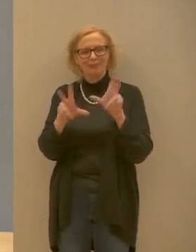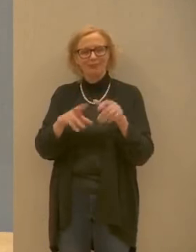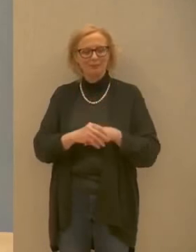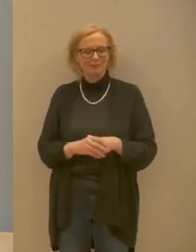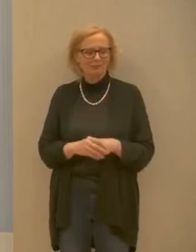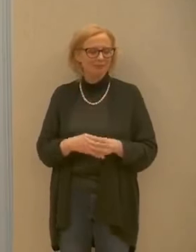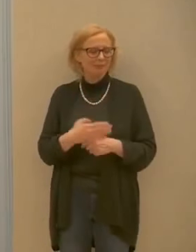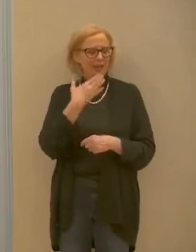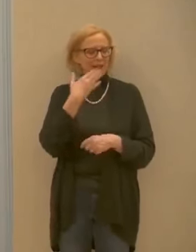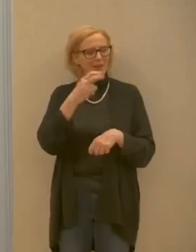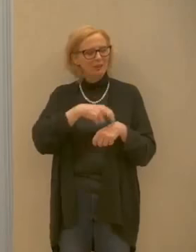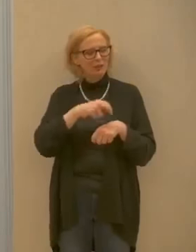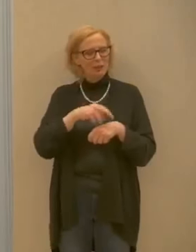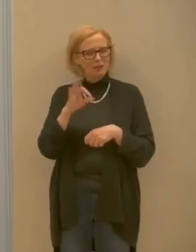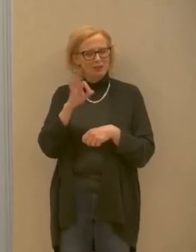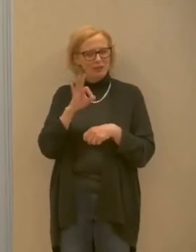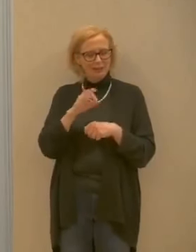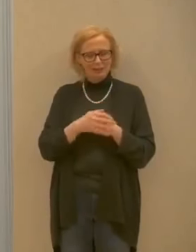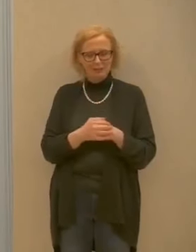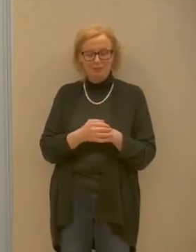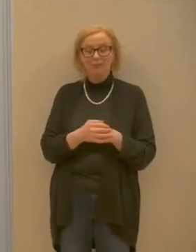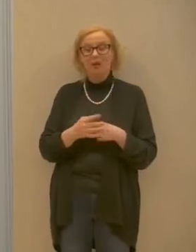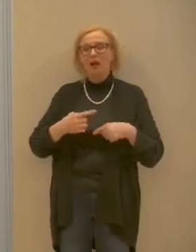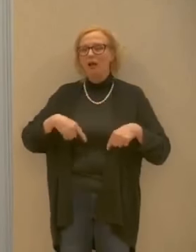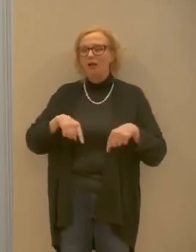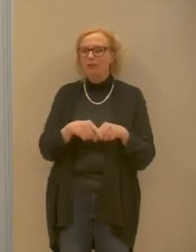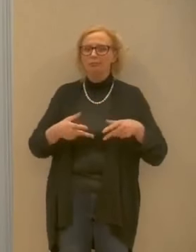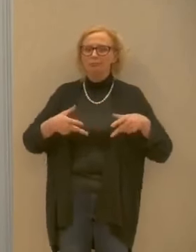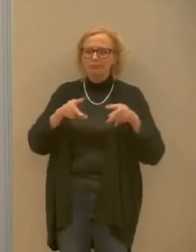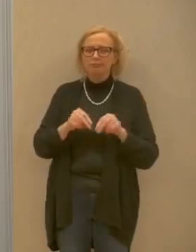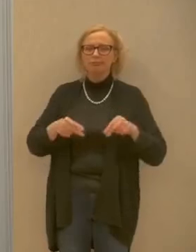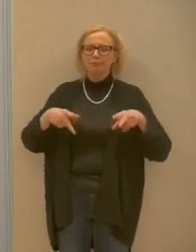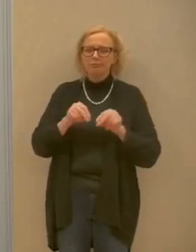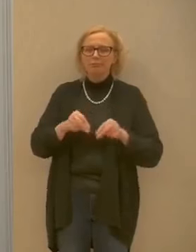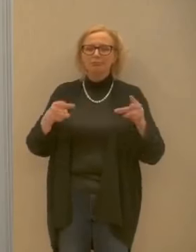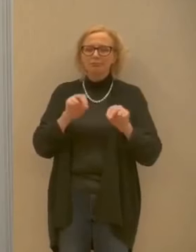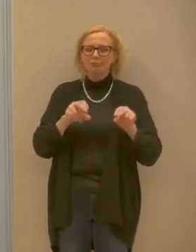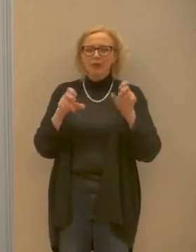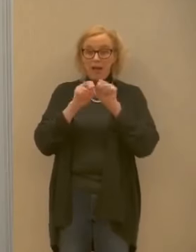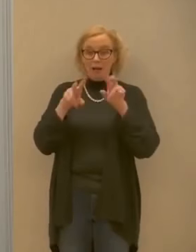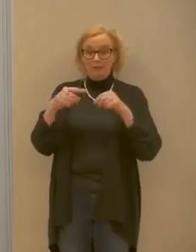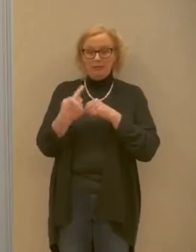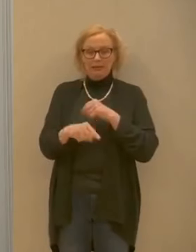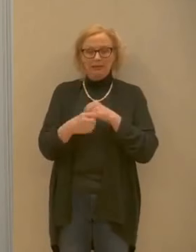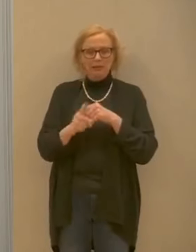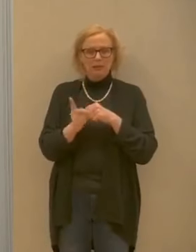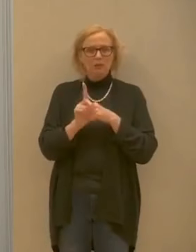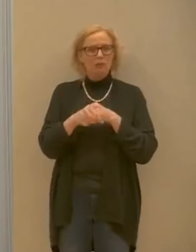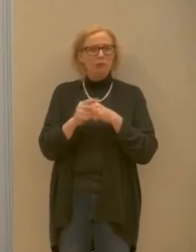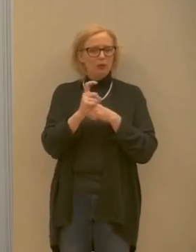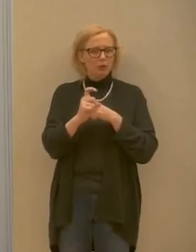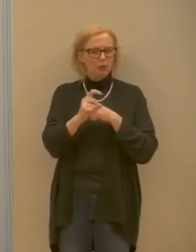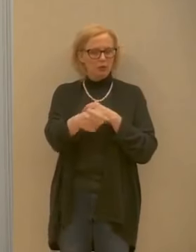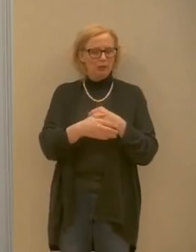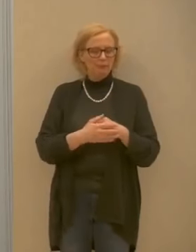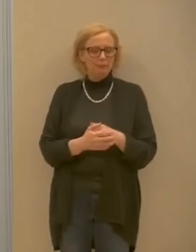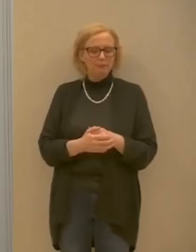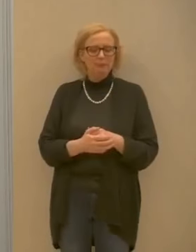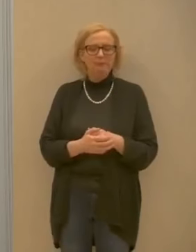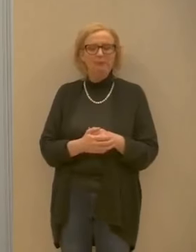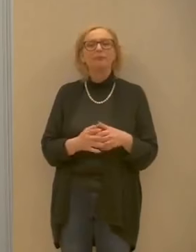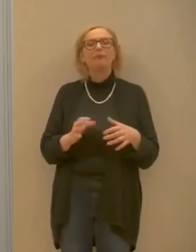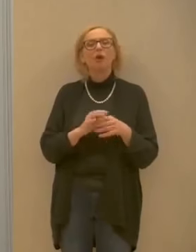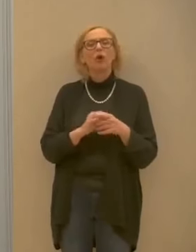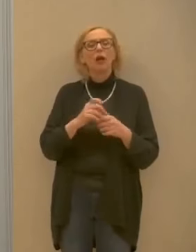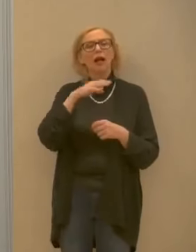dottoressa franchini allora insisteremo su queste comunicazioni anche nei prossimi giorni dobbiamo ritornare a proposito di anziani